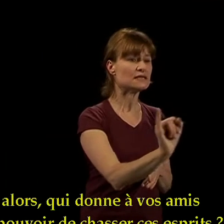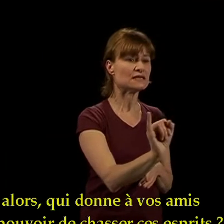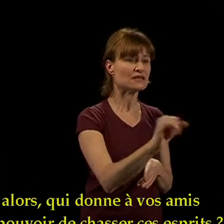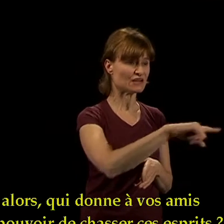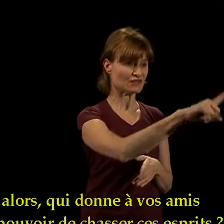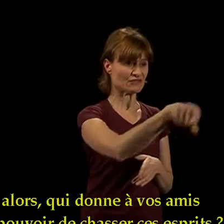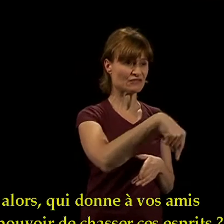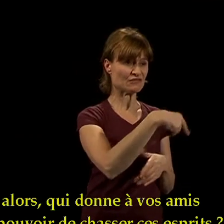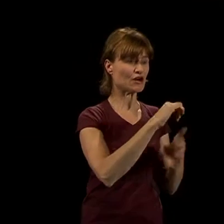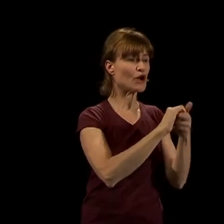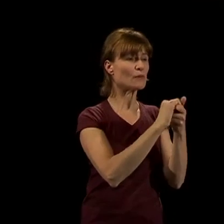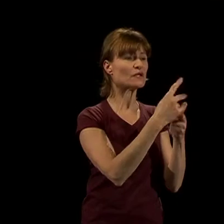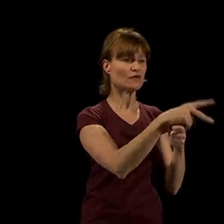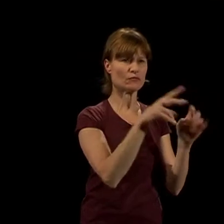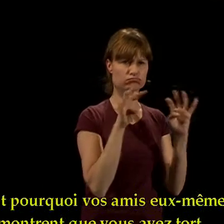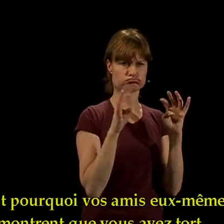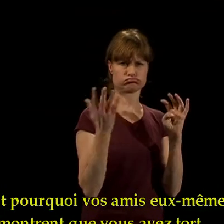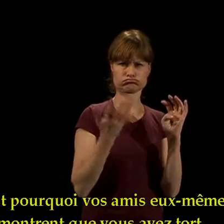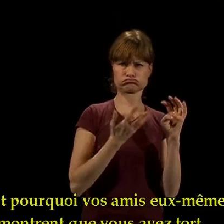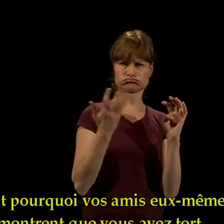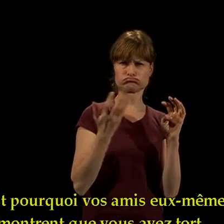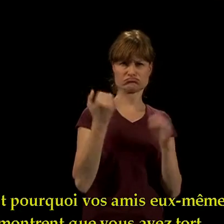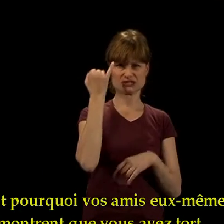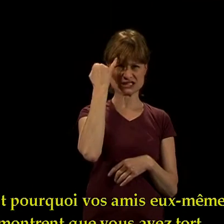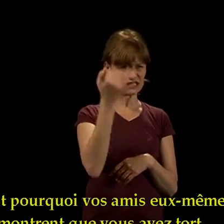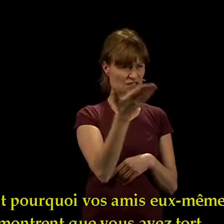C'est pourquoi vos amis eux-mêmes montrent que vous avez tort.